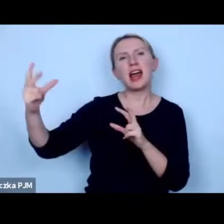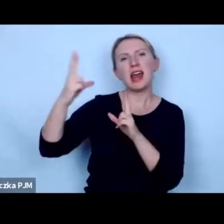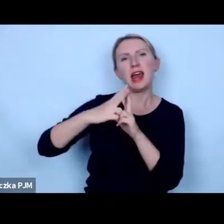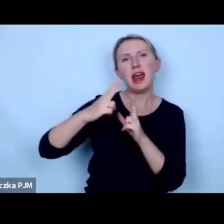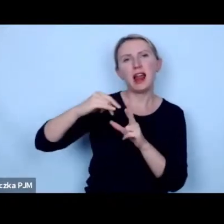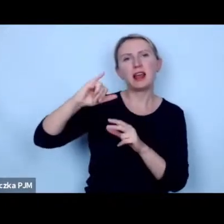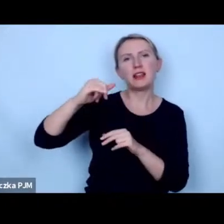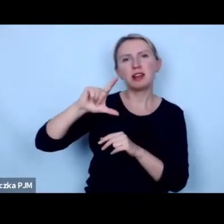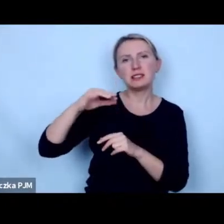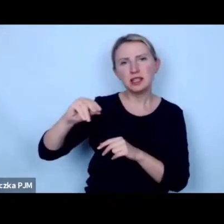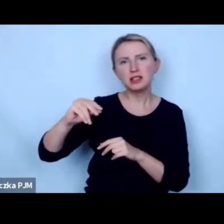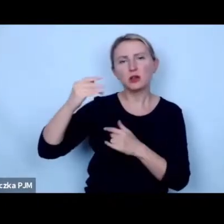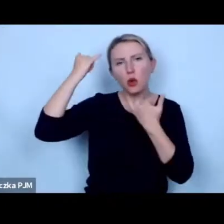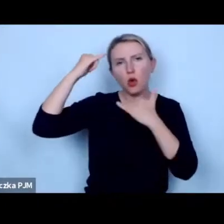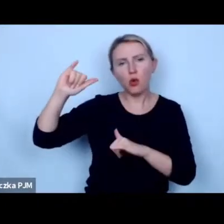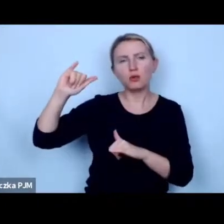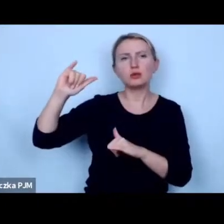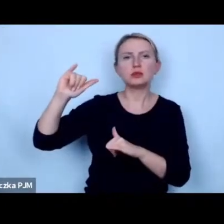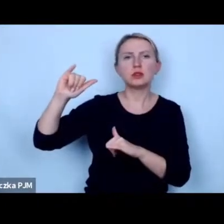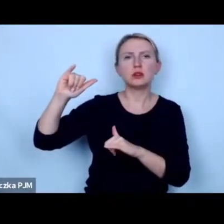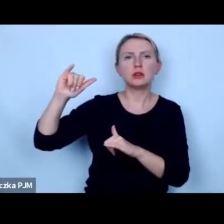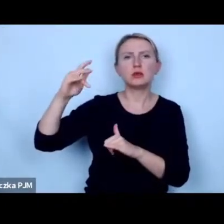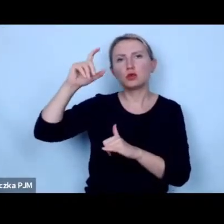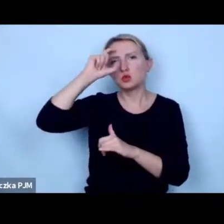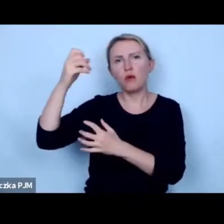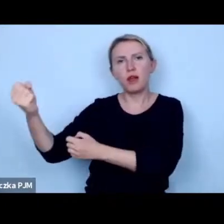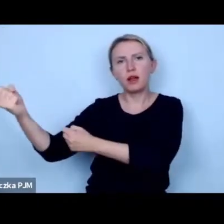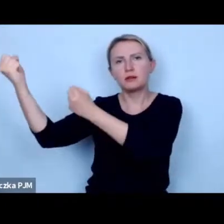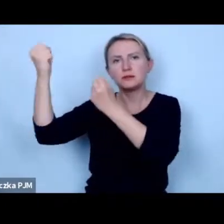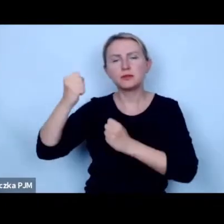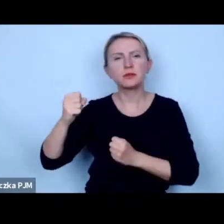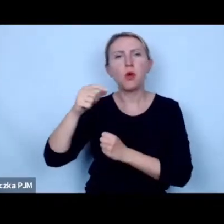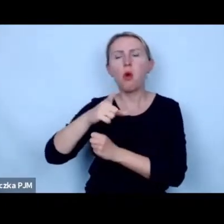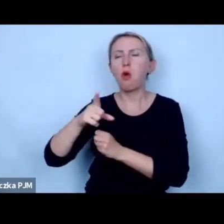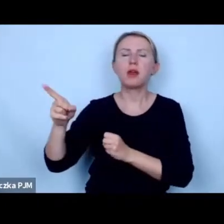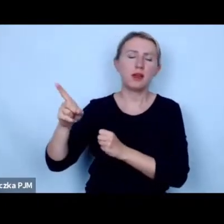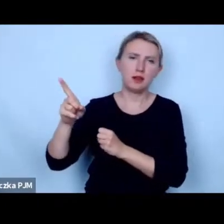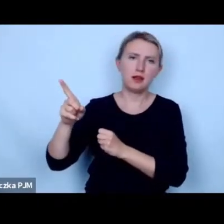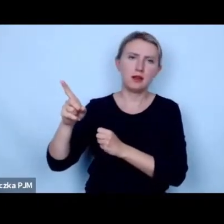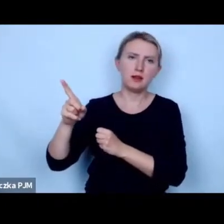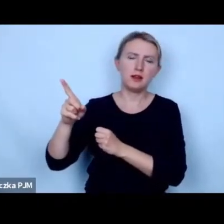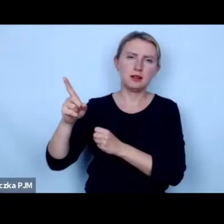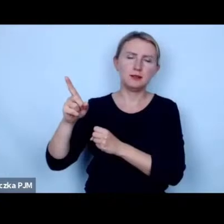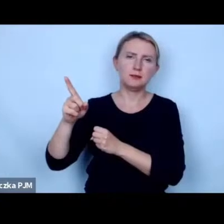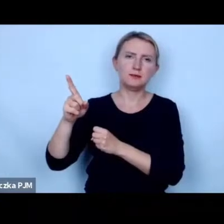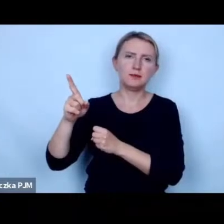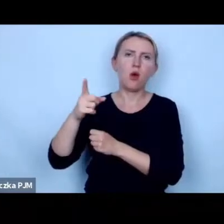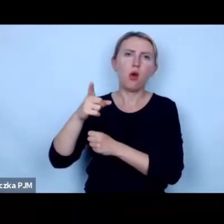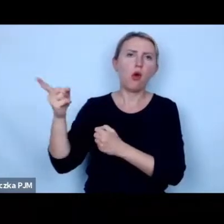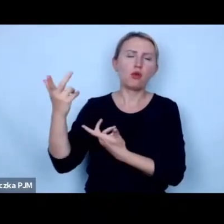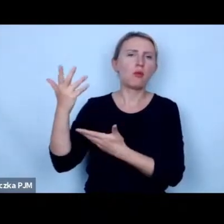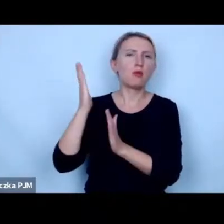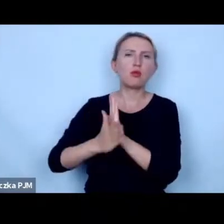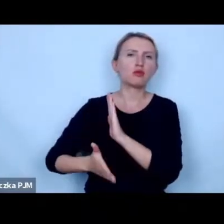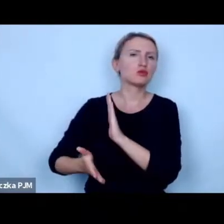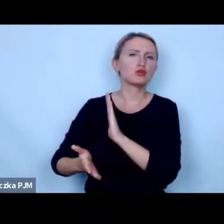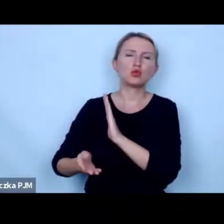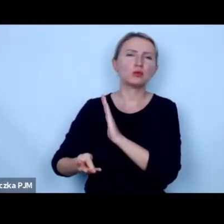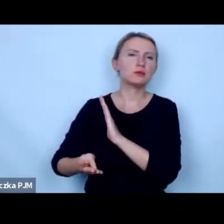czyli takie gatunki które są obce które gdzieś zawlóbić człowiek no i one no i one po prostu